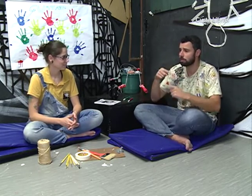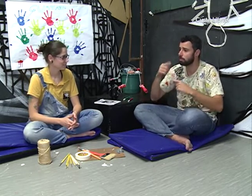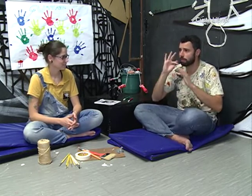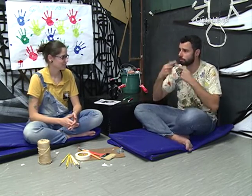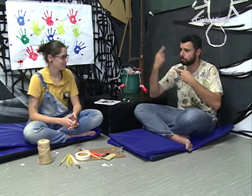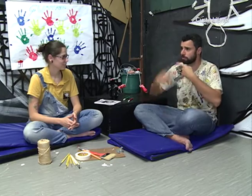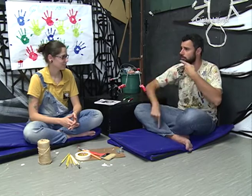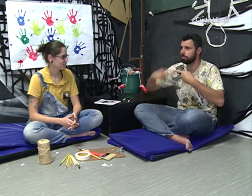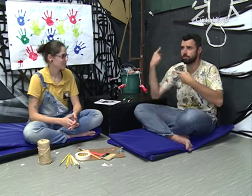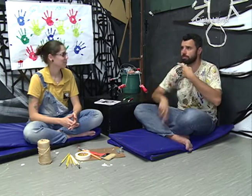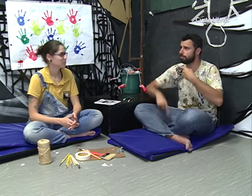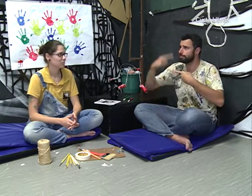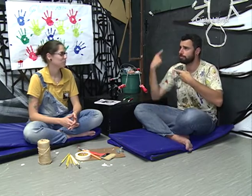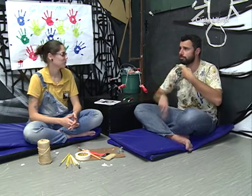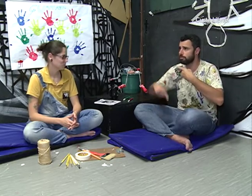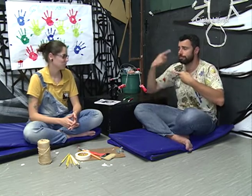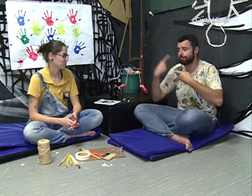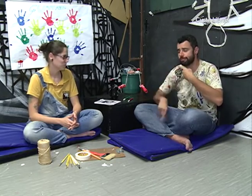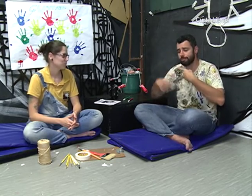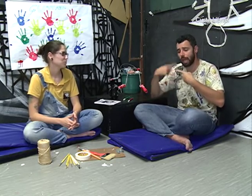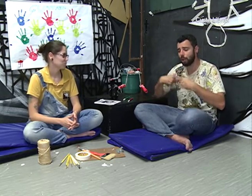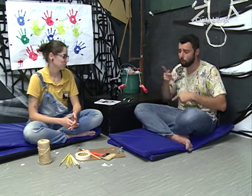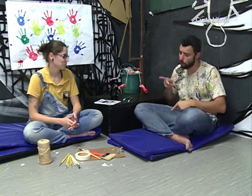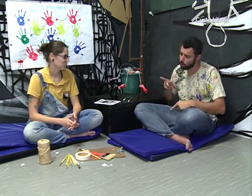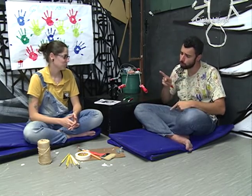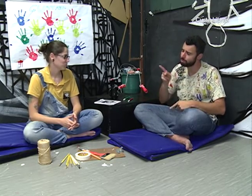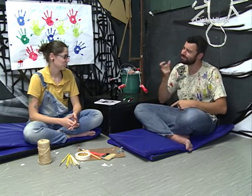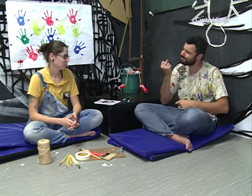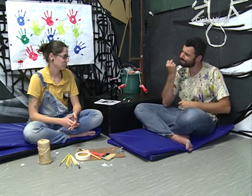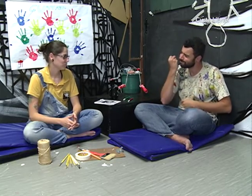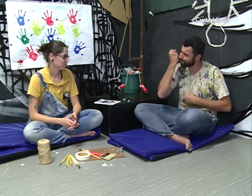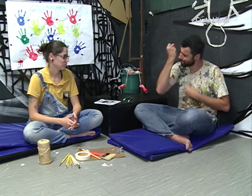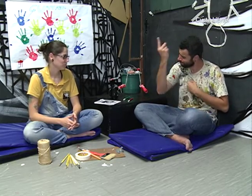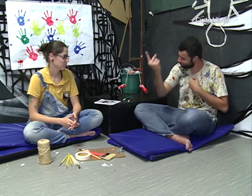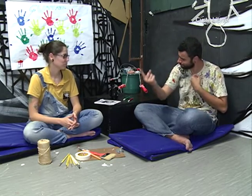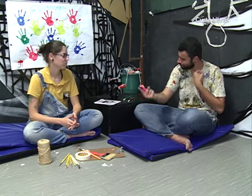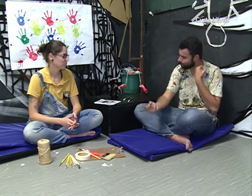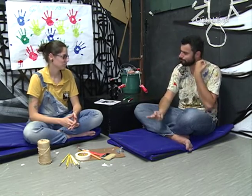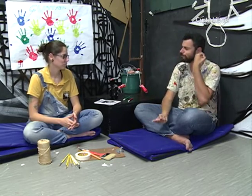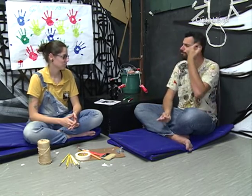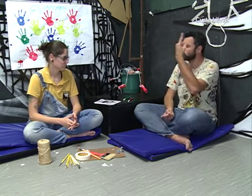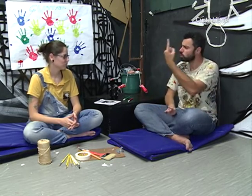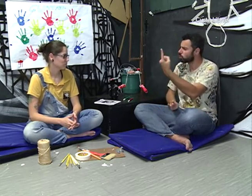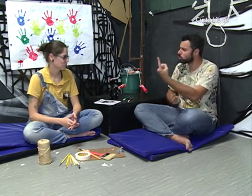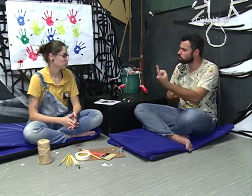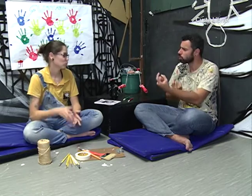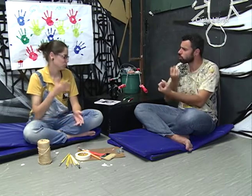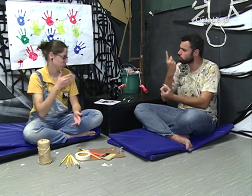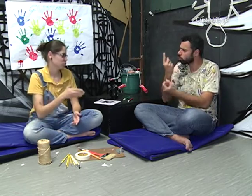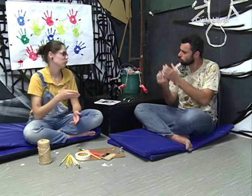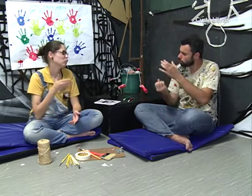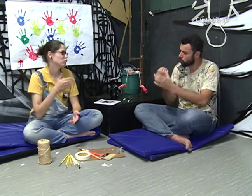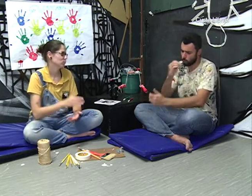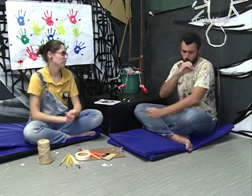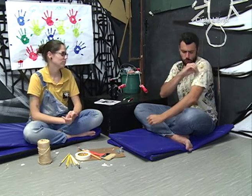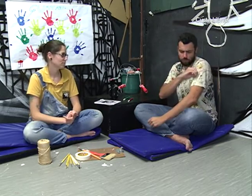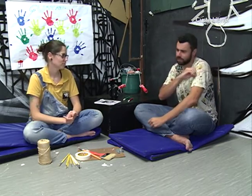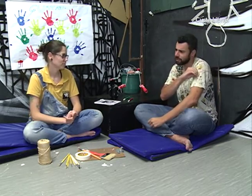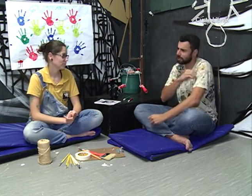completamente contra. E então... Raramente eu participava de oficinas para entender melhor